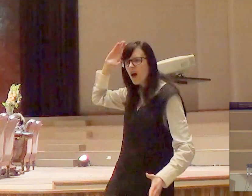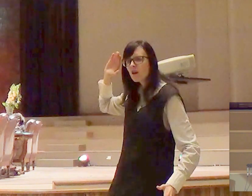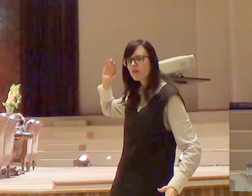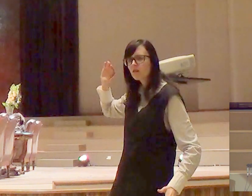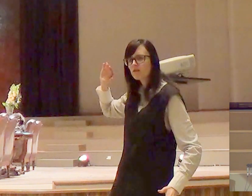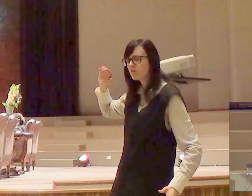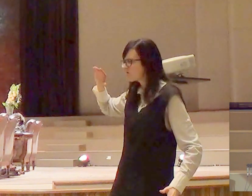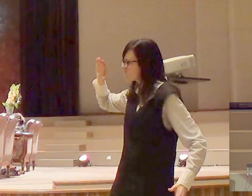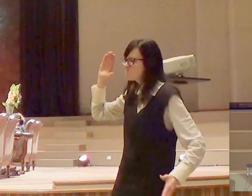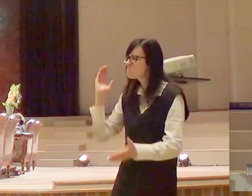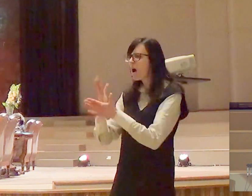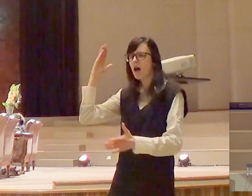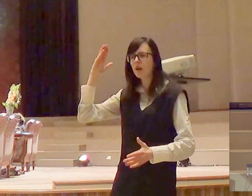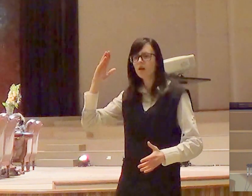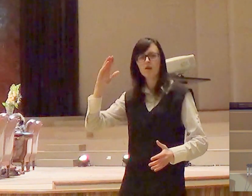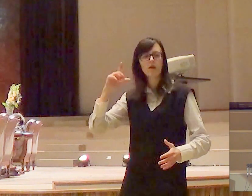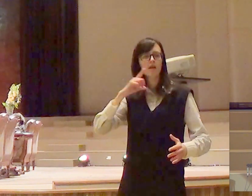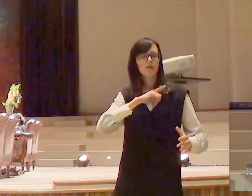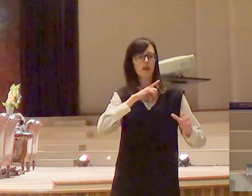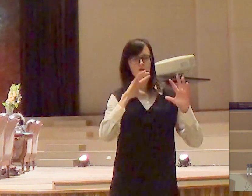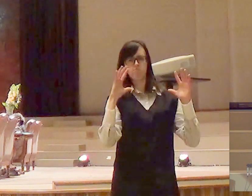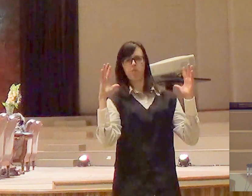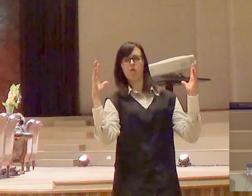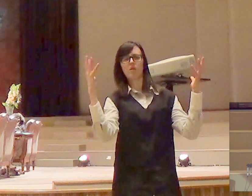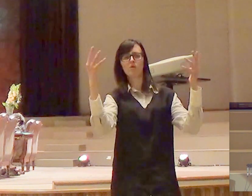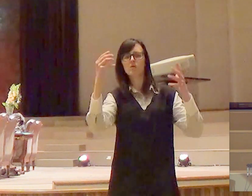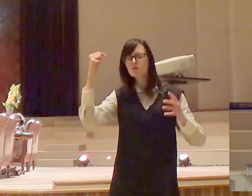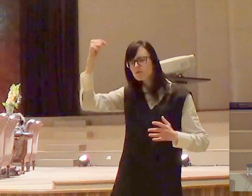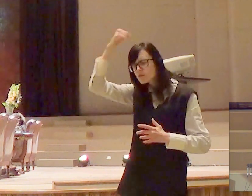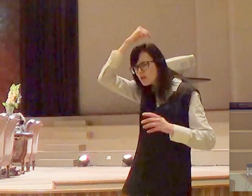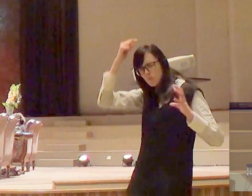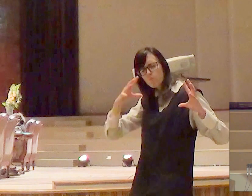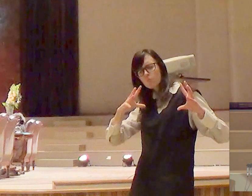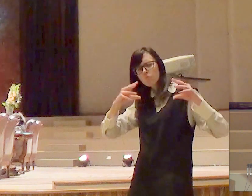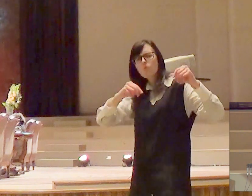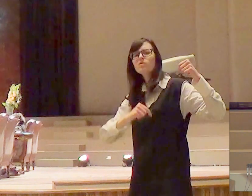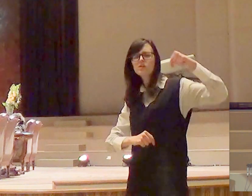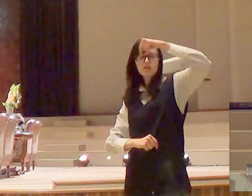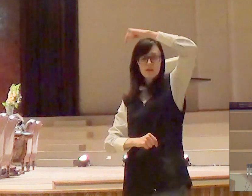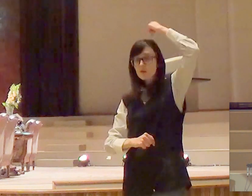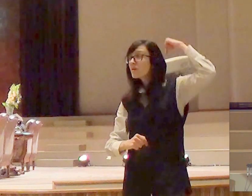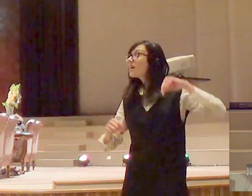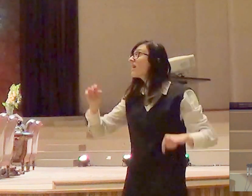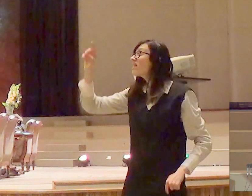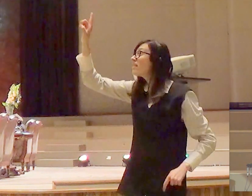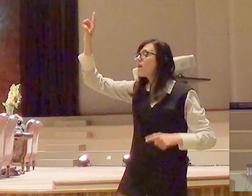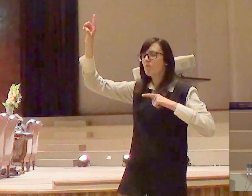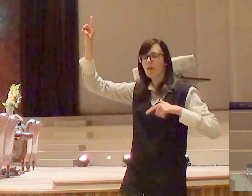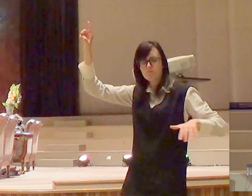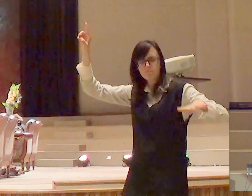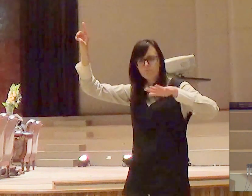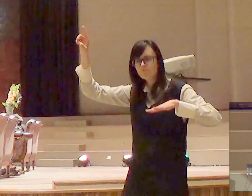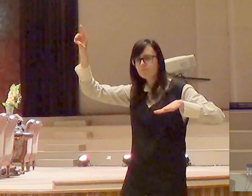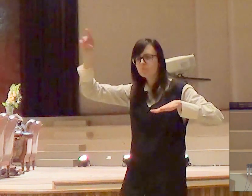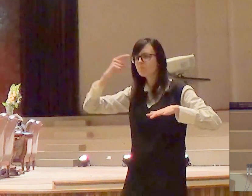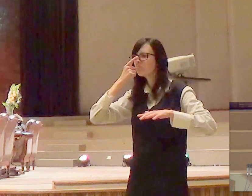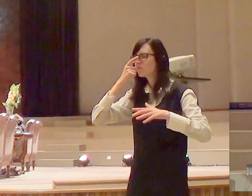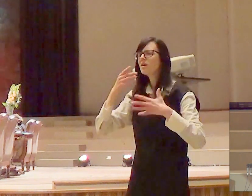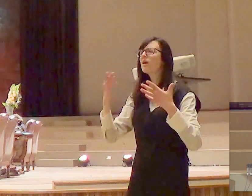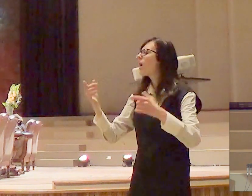A Assembleia toda é santa, cada um deles é santo e o Senhor está no meio deles. Então, por que vocês se